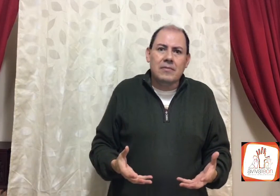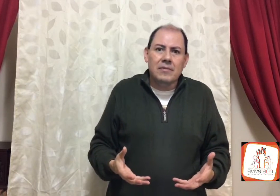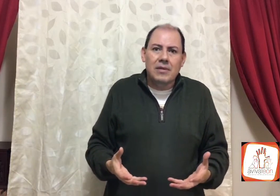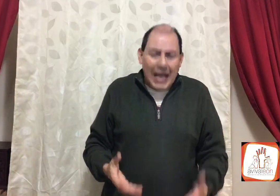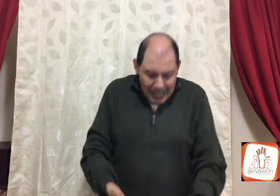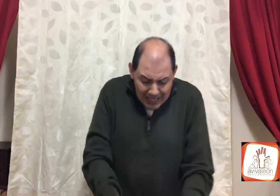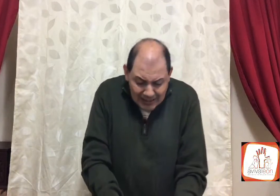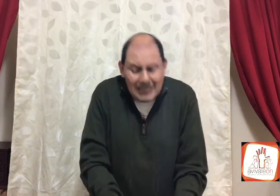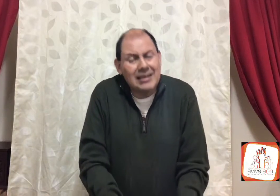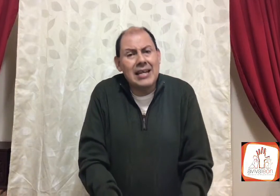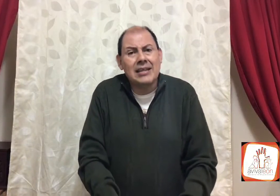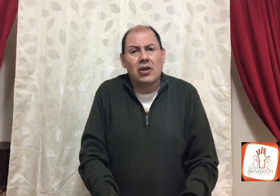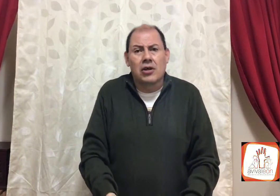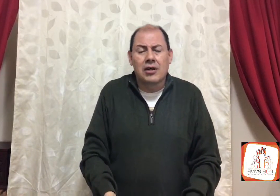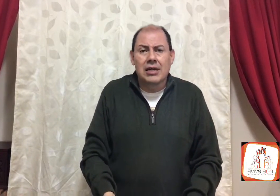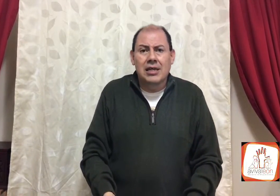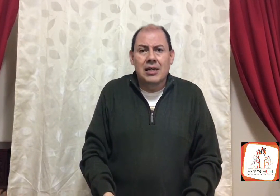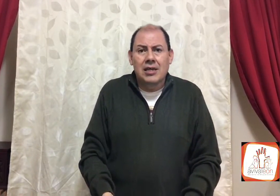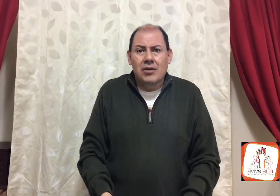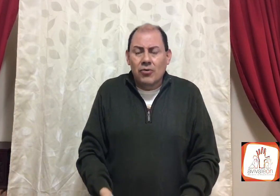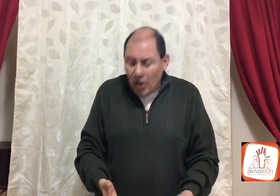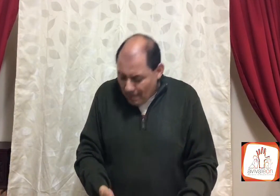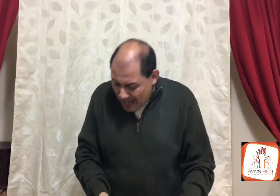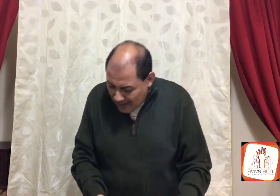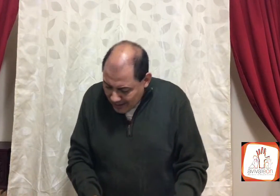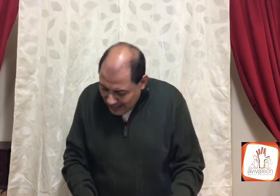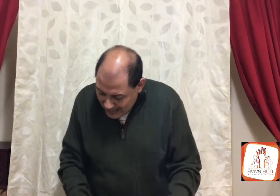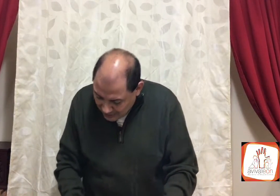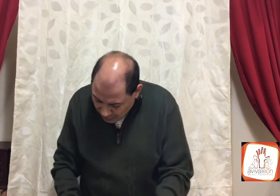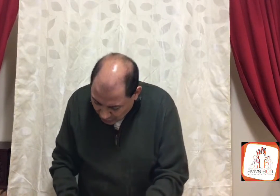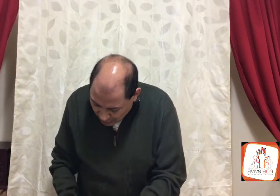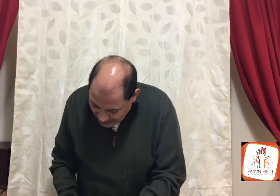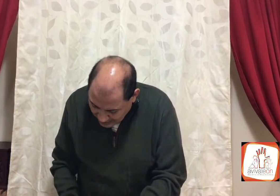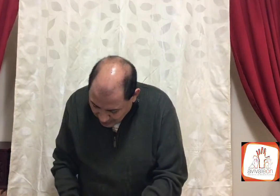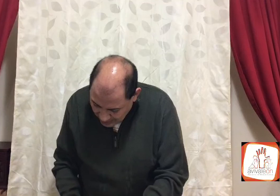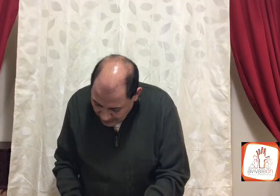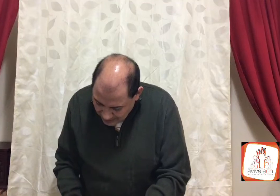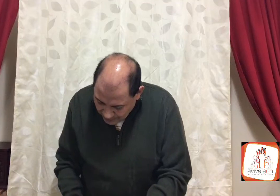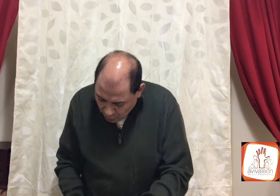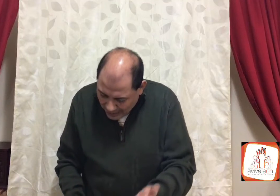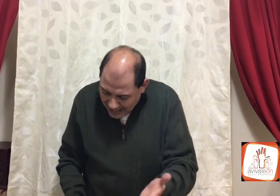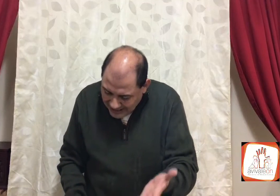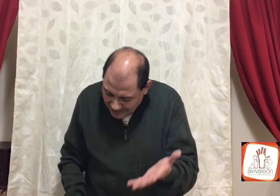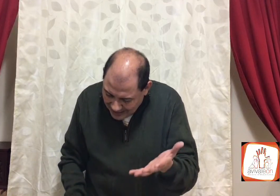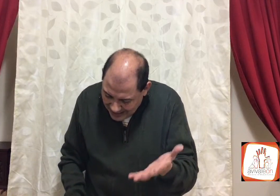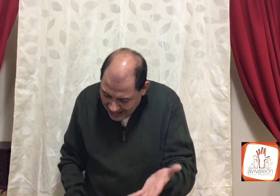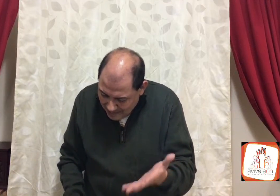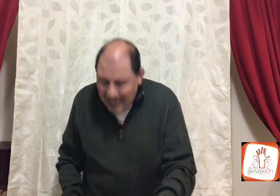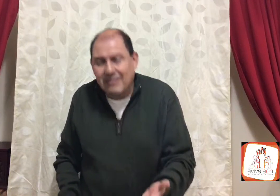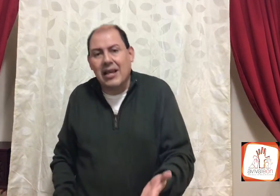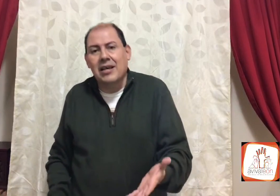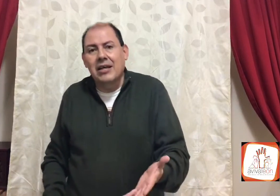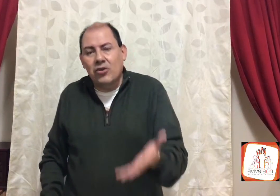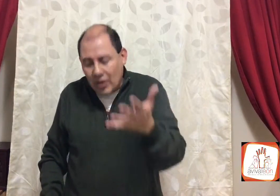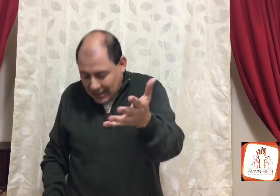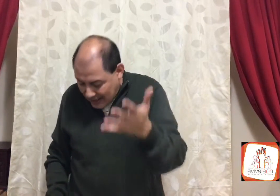aquí está escrito, un hombre, que hizo todo eso, tu casa verdaderamente, tú que estás